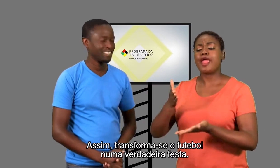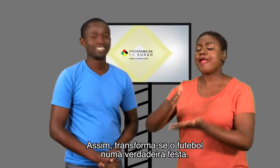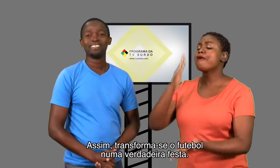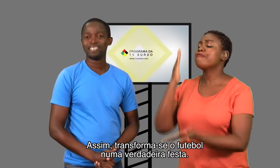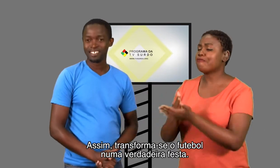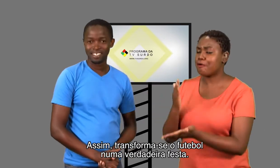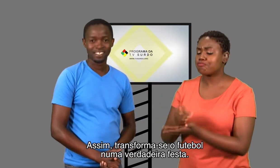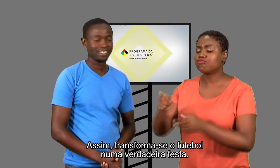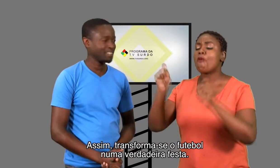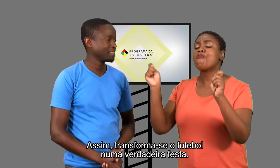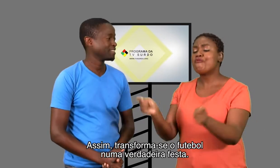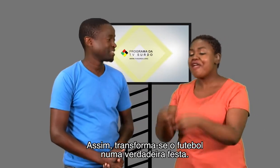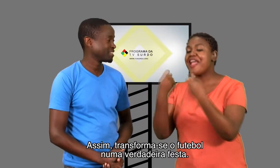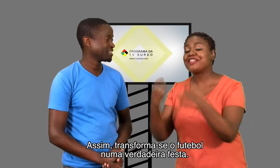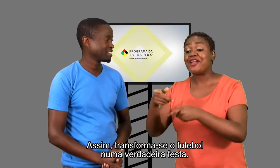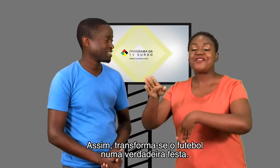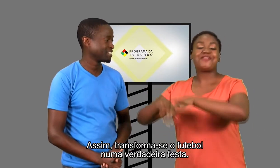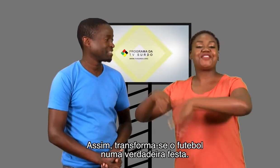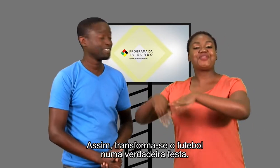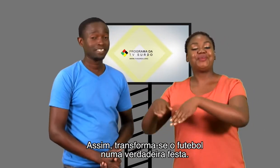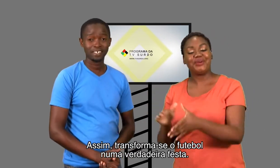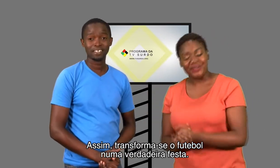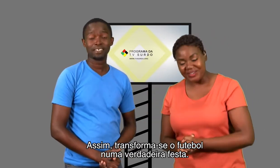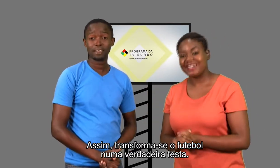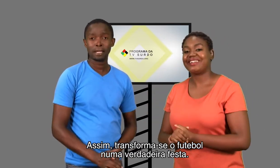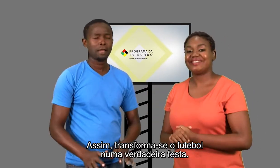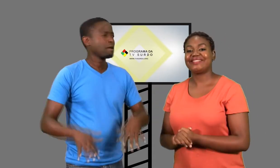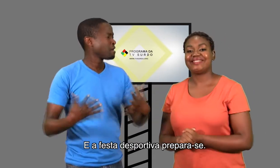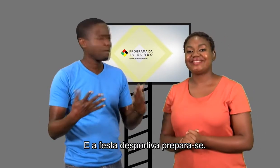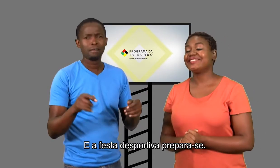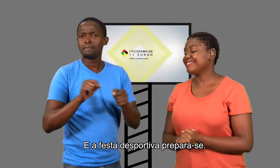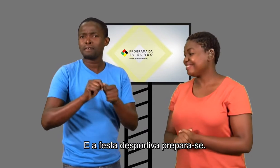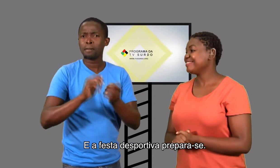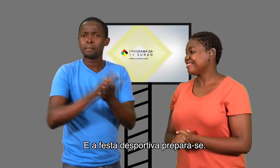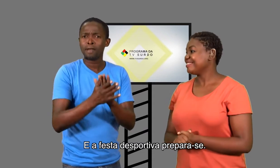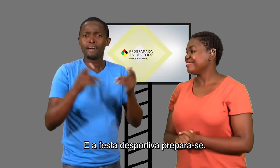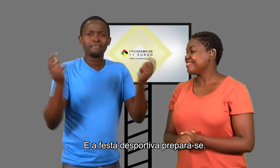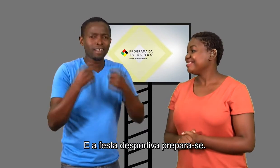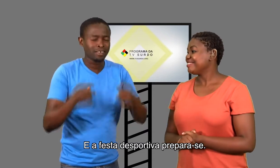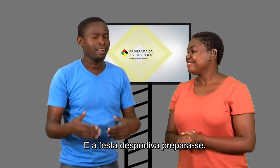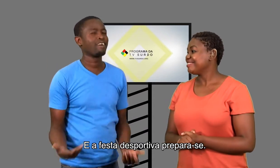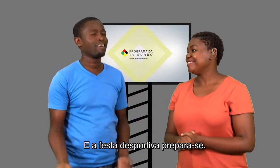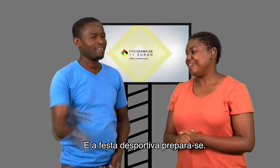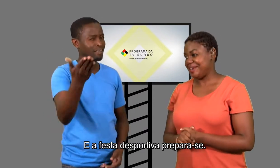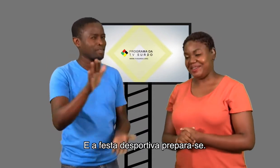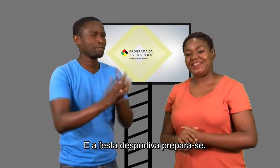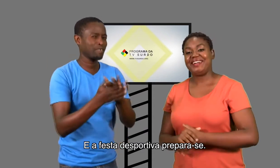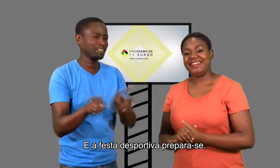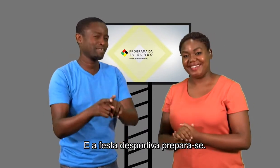Assim, transforma-se o futebol numa verdadeira festa. E a festa desportiva prepara-se.